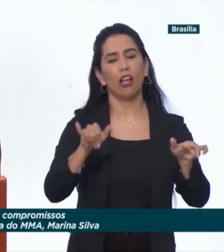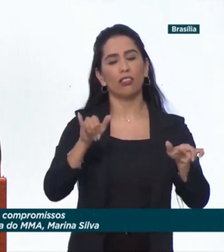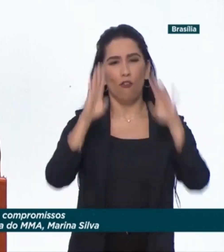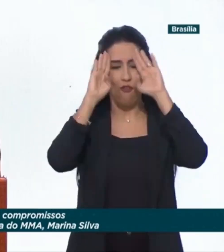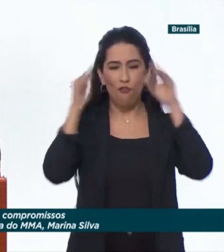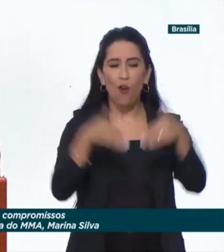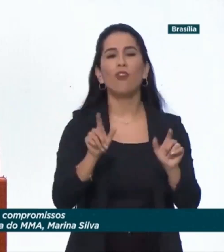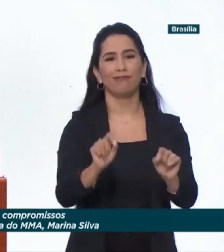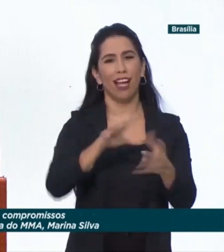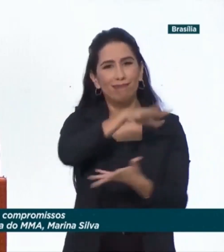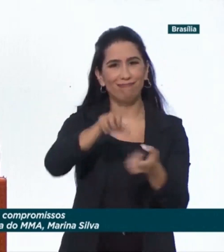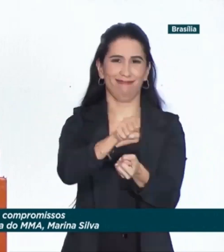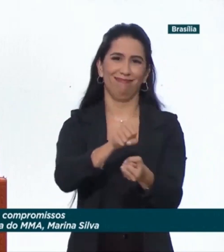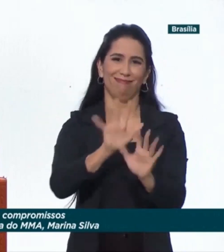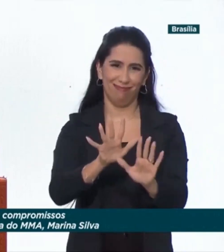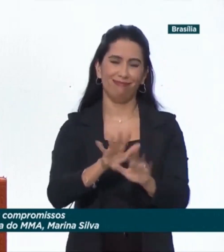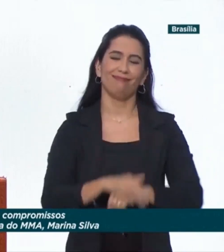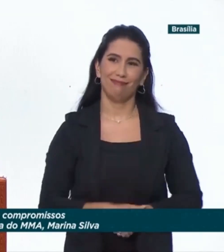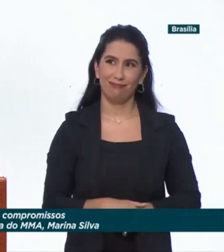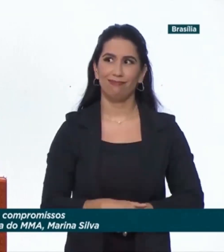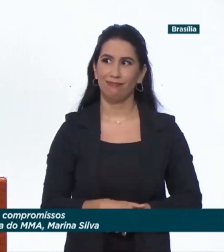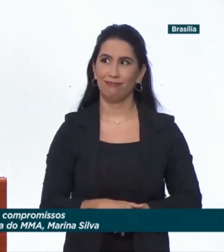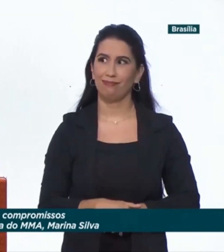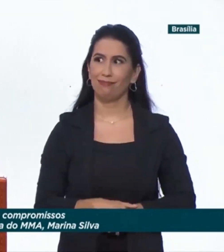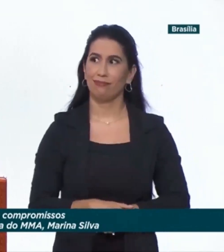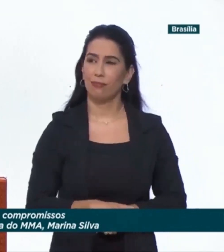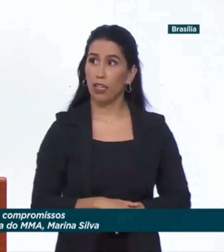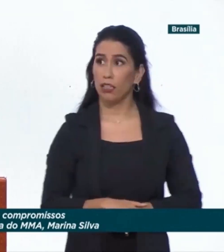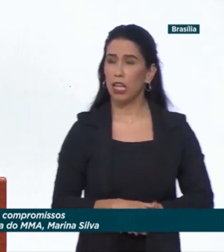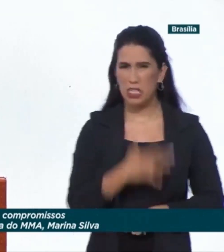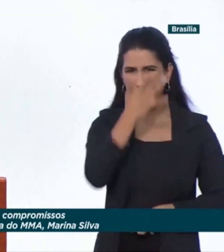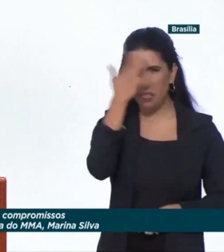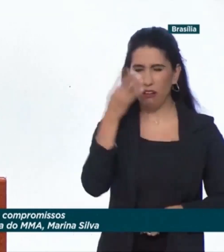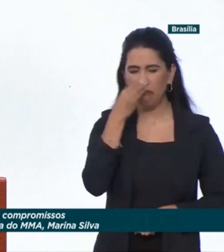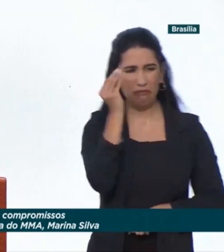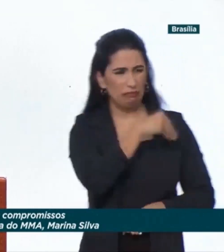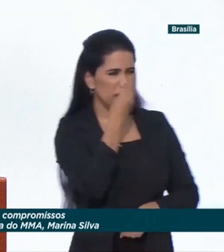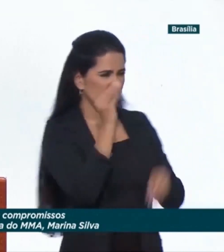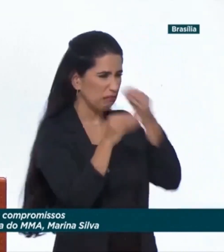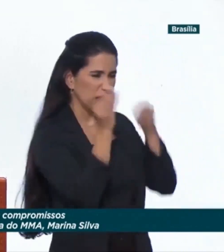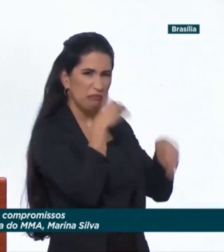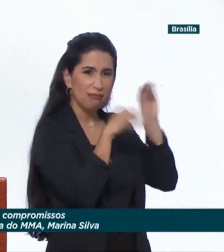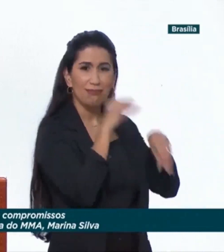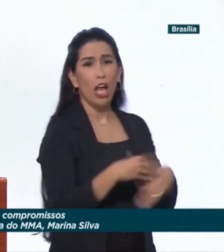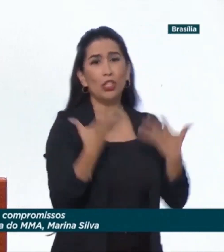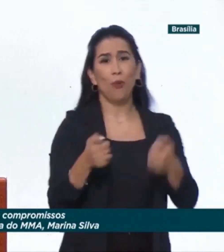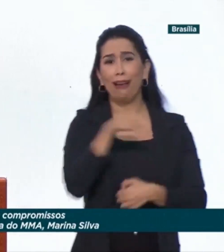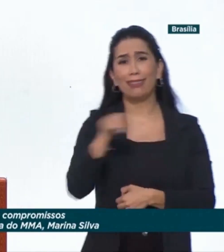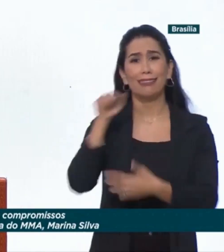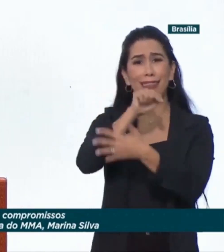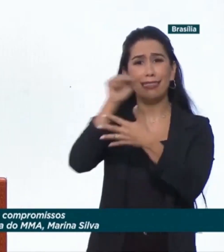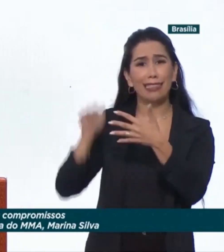porque sem a natureza a gente não vive. Só os negacionistas não reconhecem o imperativo oéstico